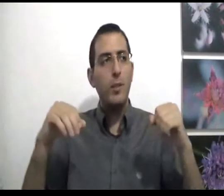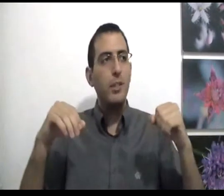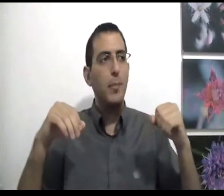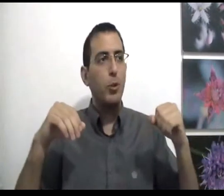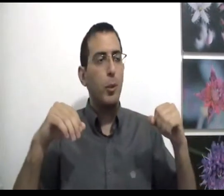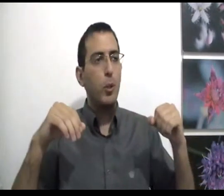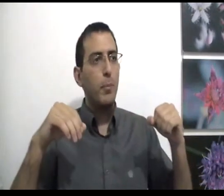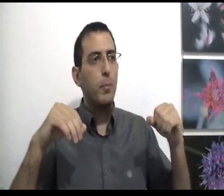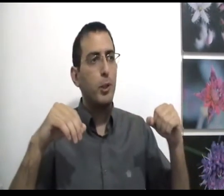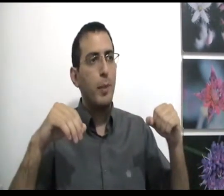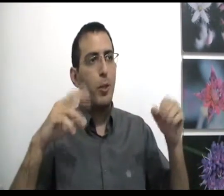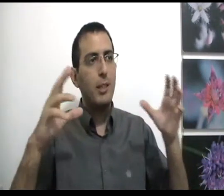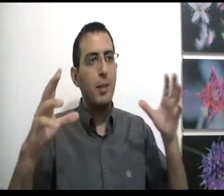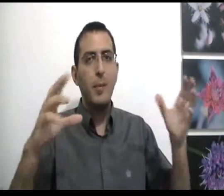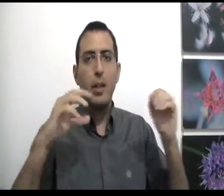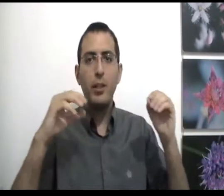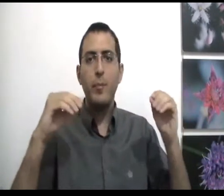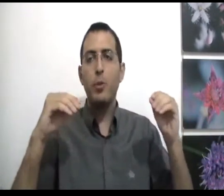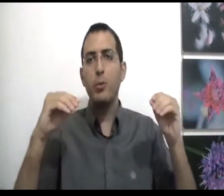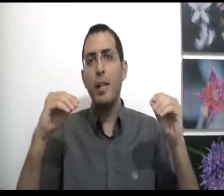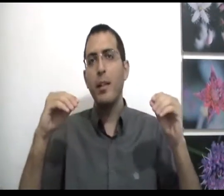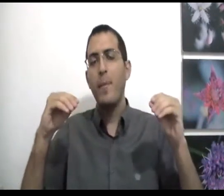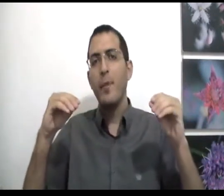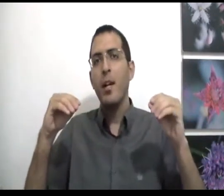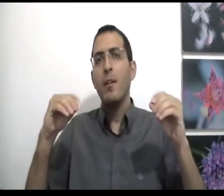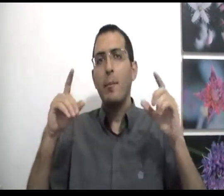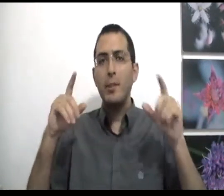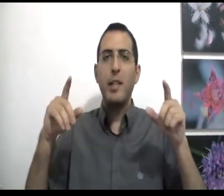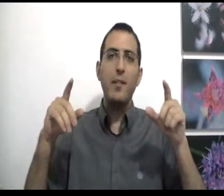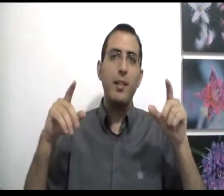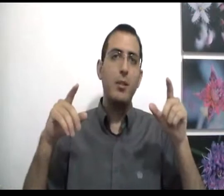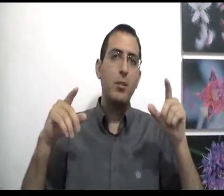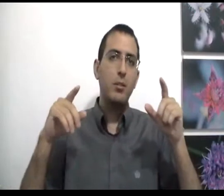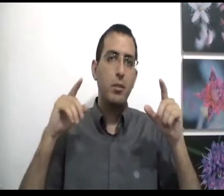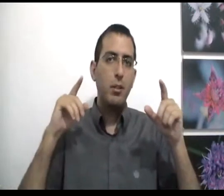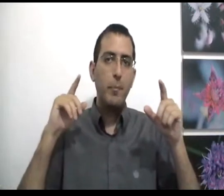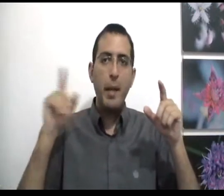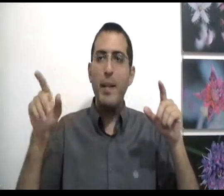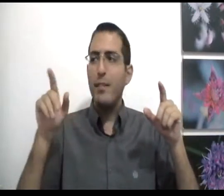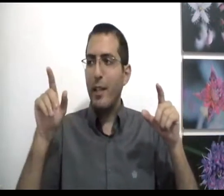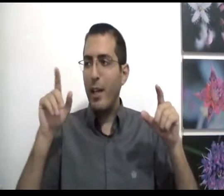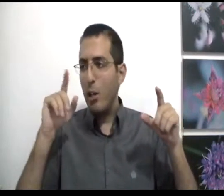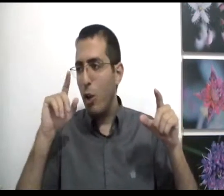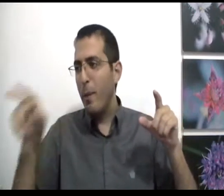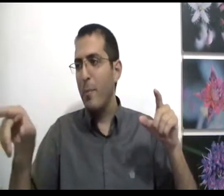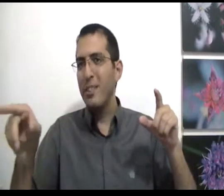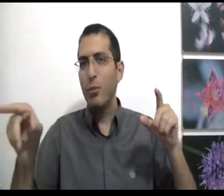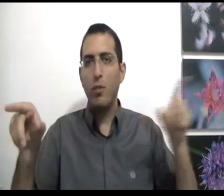נמצאים באותו מקום שבה כל הזמנים מתרחשים באותו זמן בפרספקטיבה הזאת באמת לא אומרים זה טוב